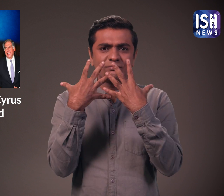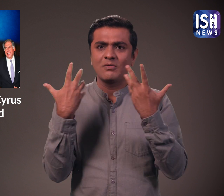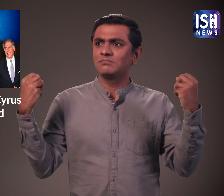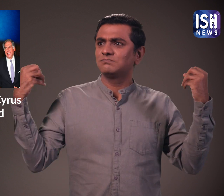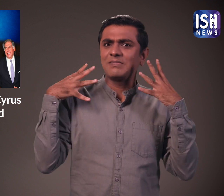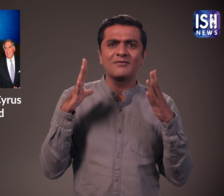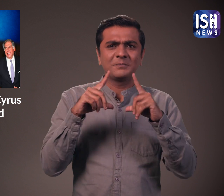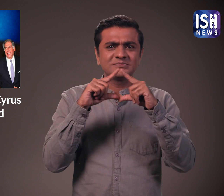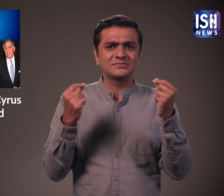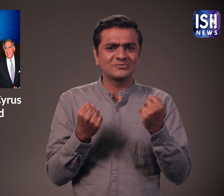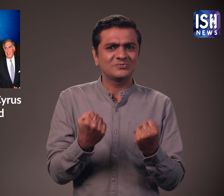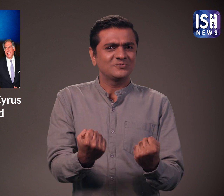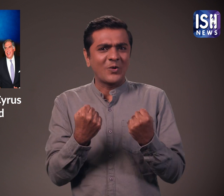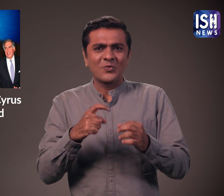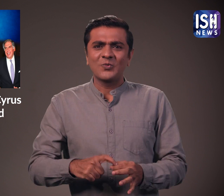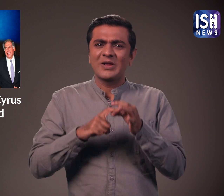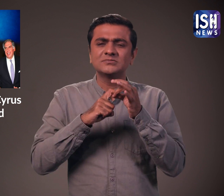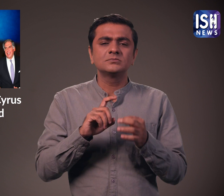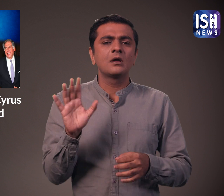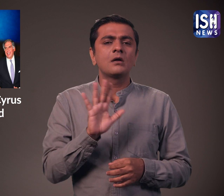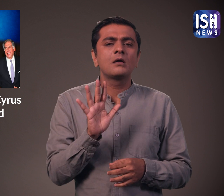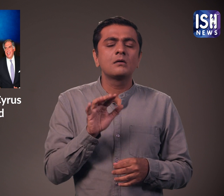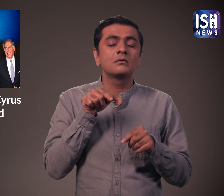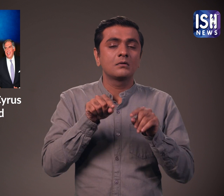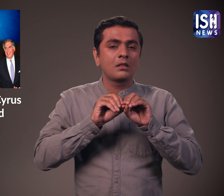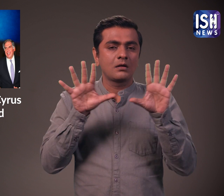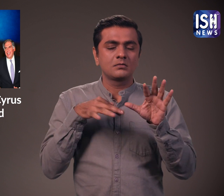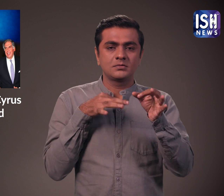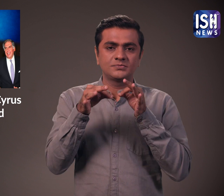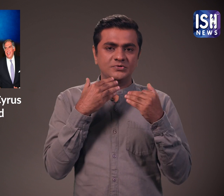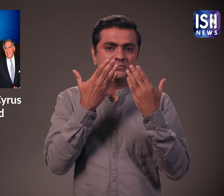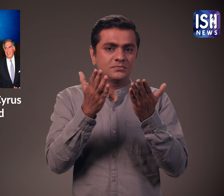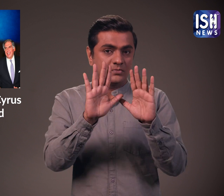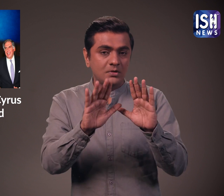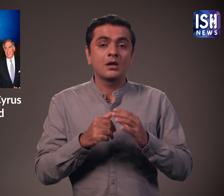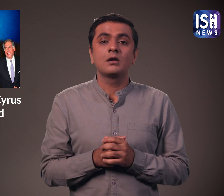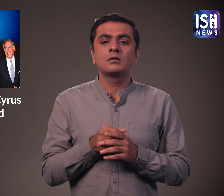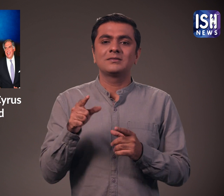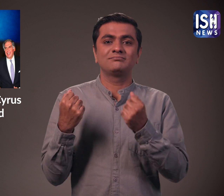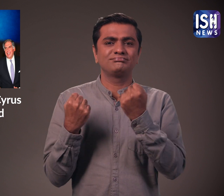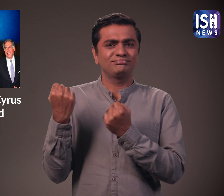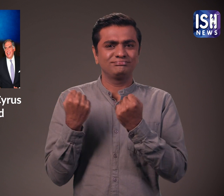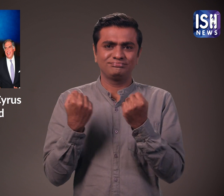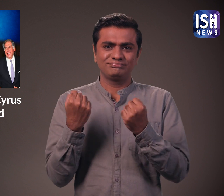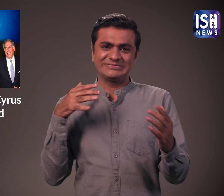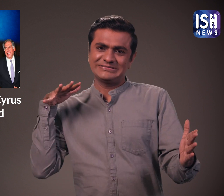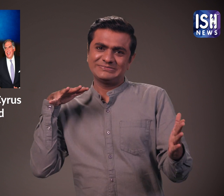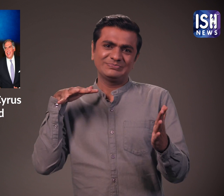है कि मर्सीडीज में एरबैक यात्रियों के सुरक्षा करेंगे। नहीं मैं आपको समझाता हूँ। दुरगटना की स्तिती